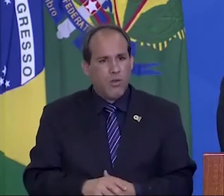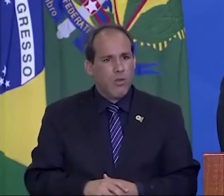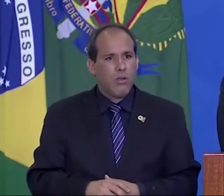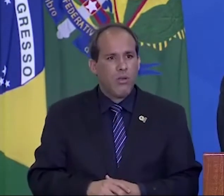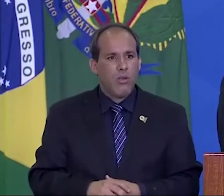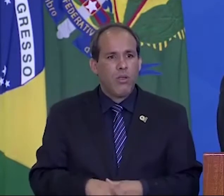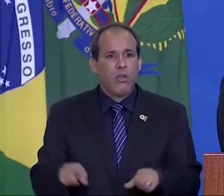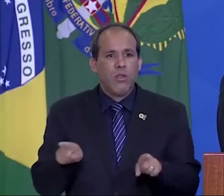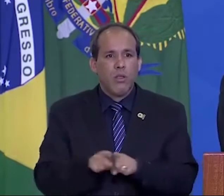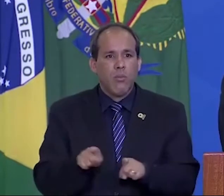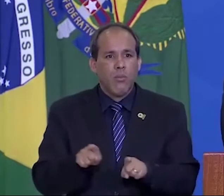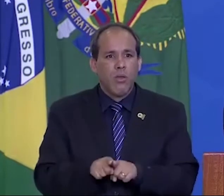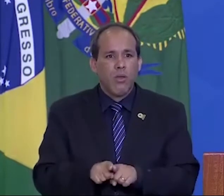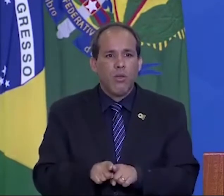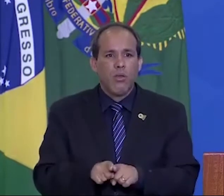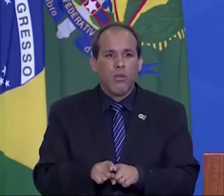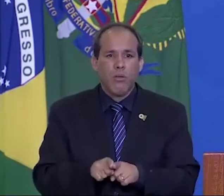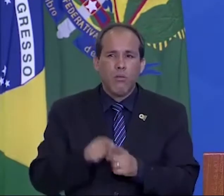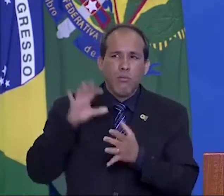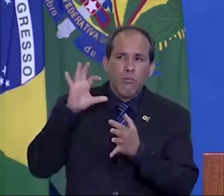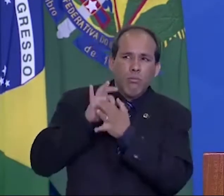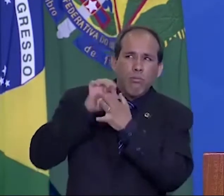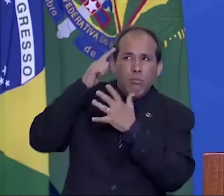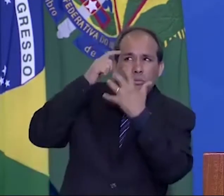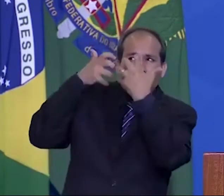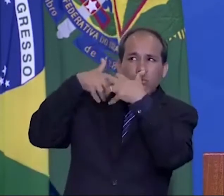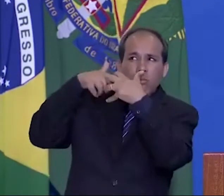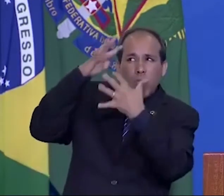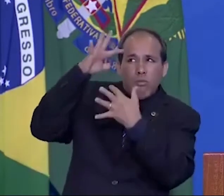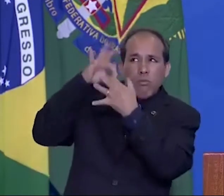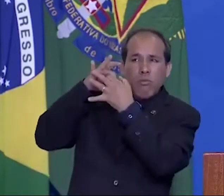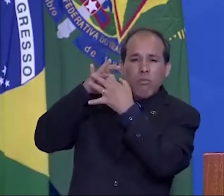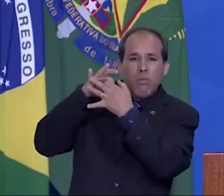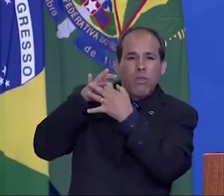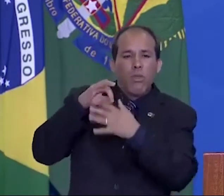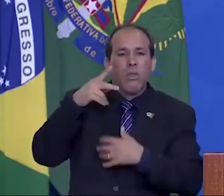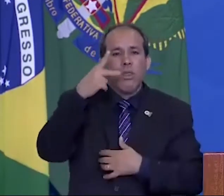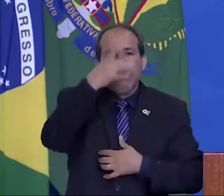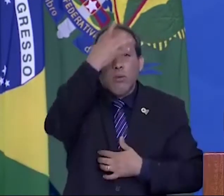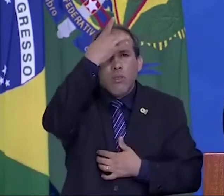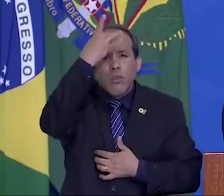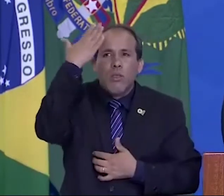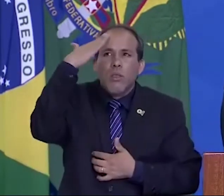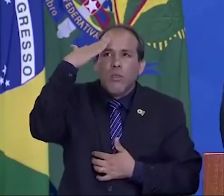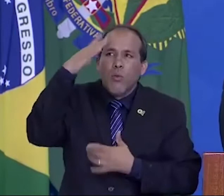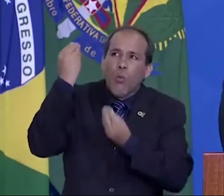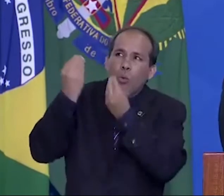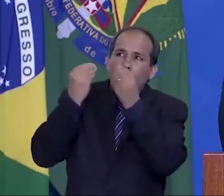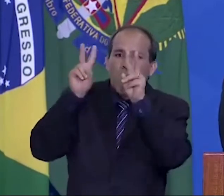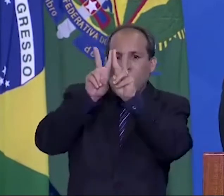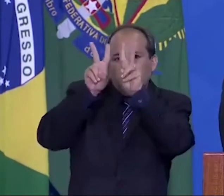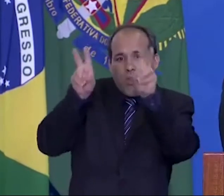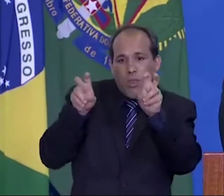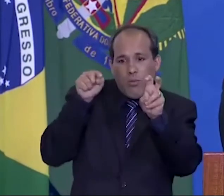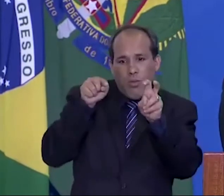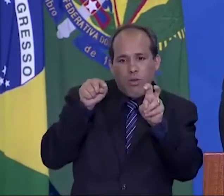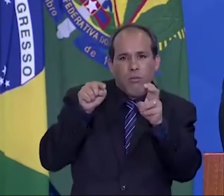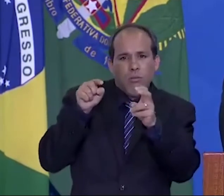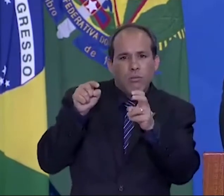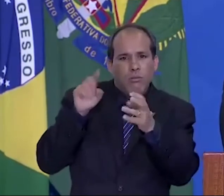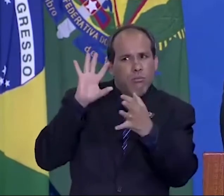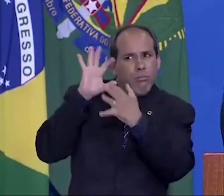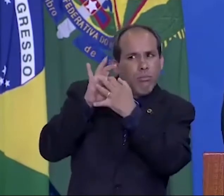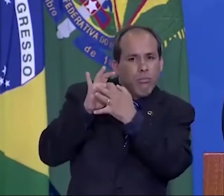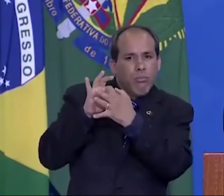ouvindo a sua consciência, tendo o seu entendimento sobre a matéria, nós